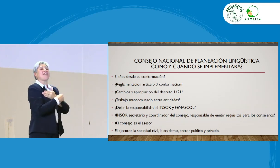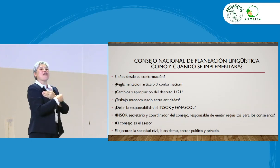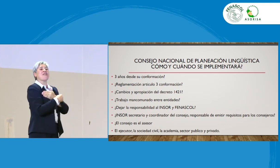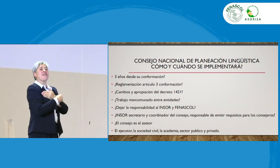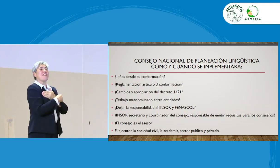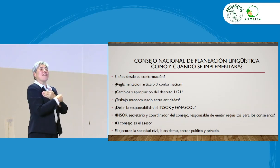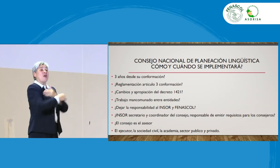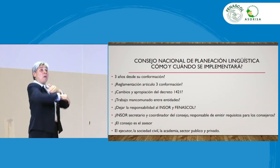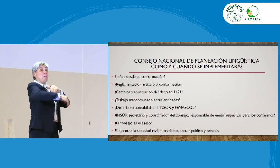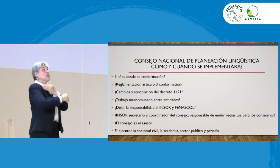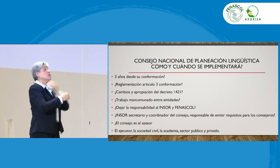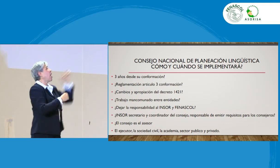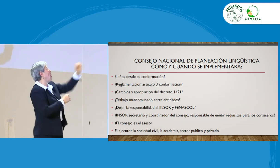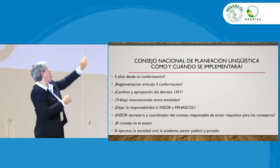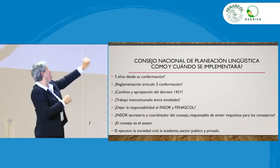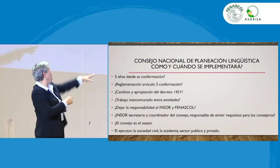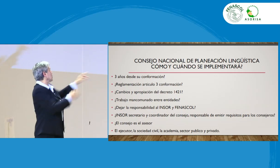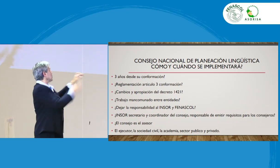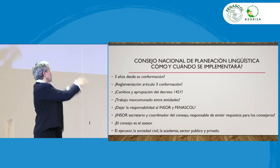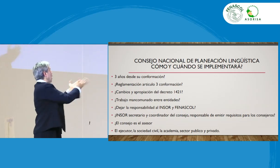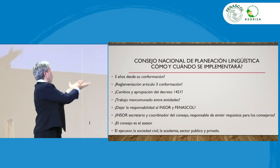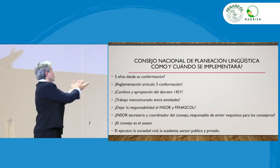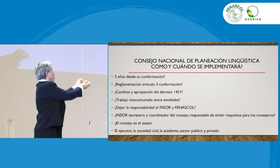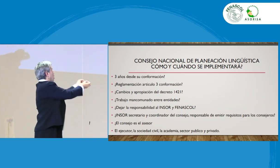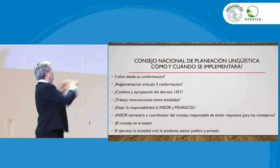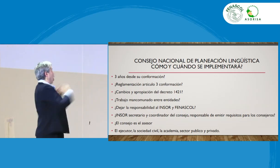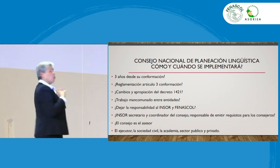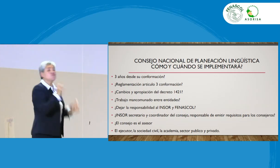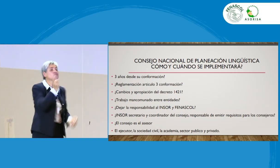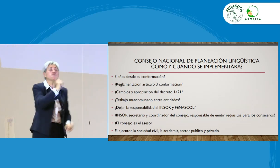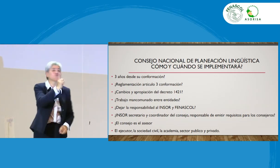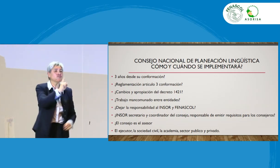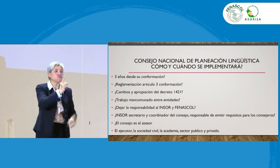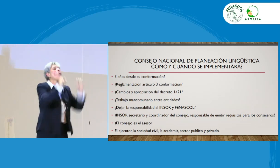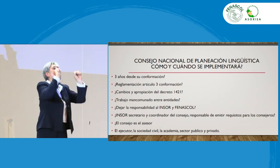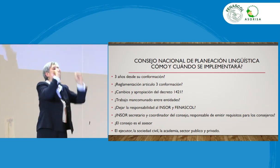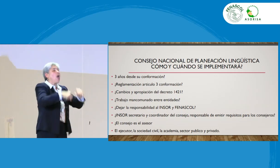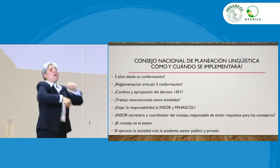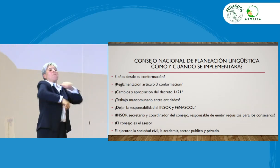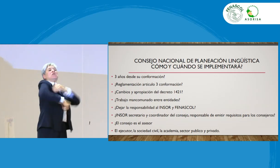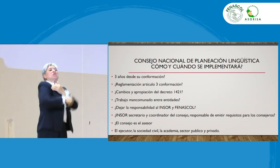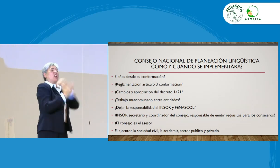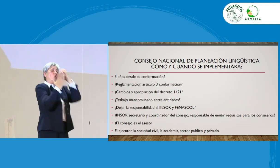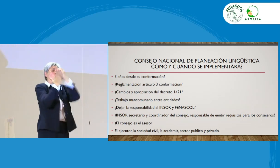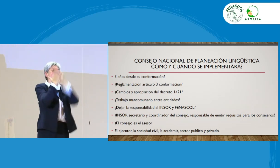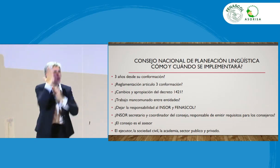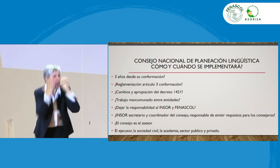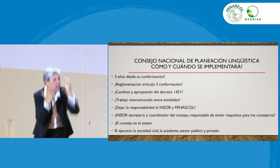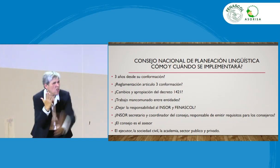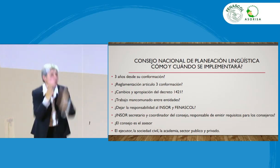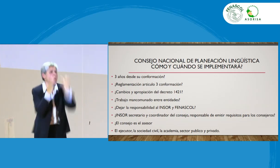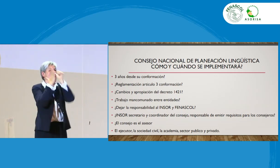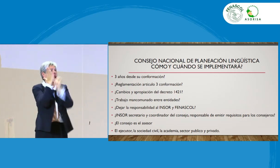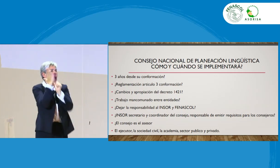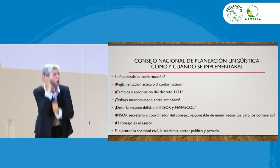los colegios, dice, listo, le dice a la Secretaría, y la Secretaría, pues, está en el colegio, digamos, el currículo, los programas, y demás,